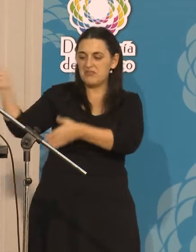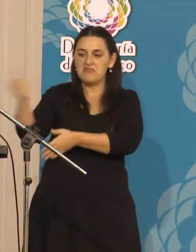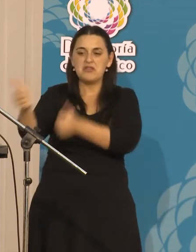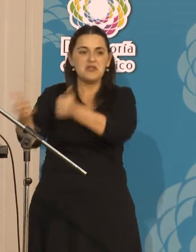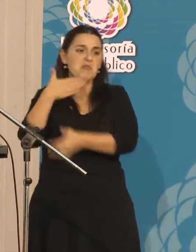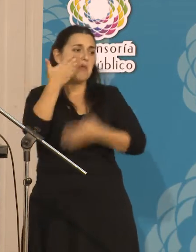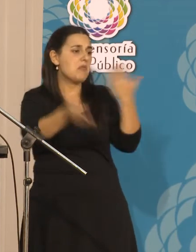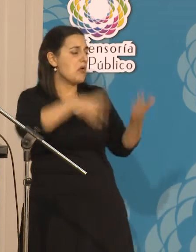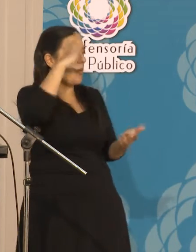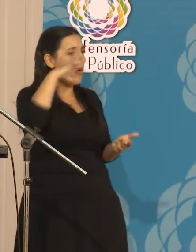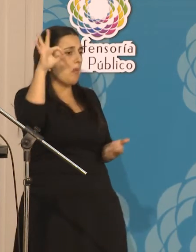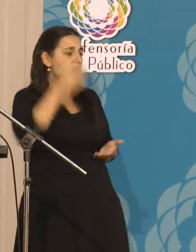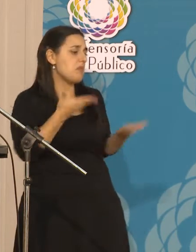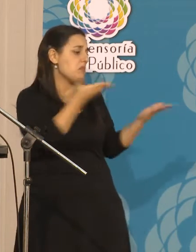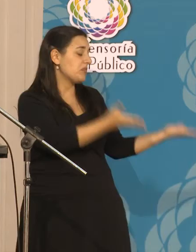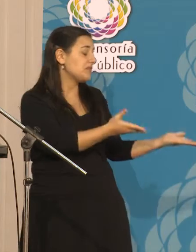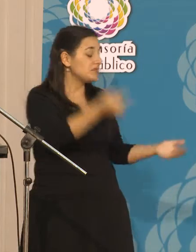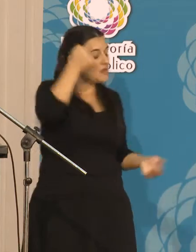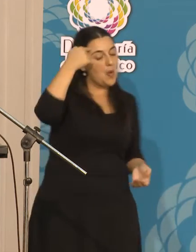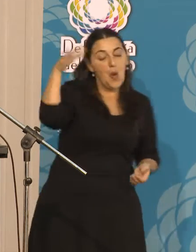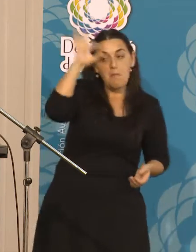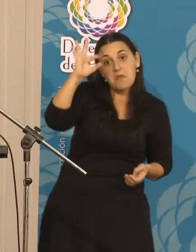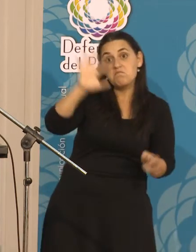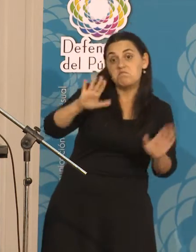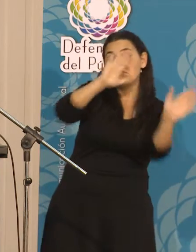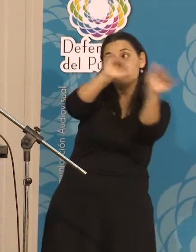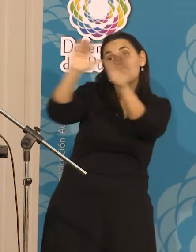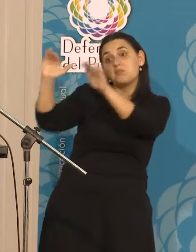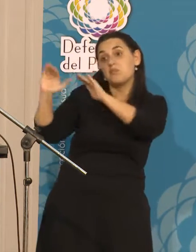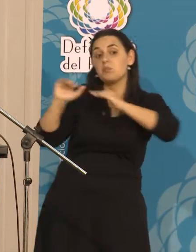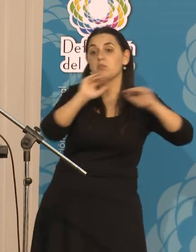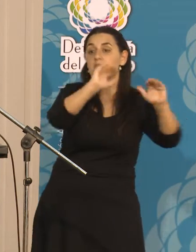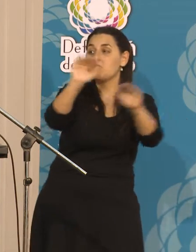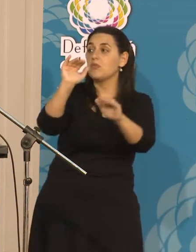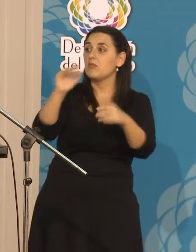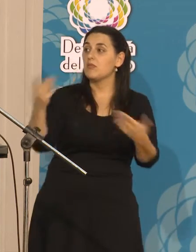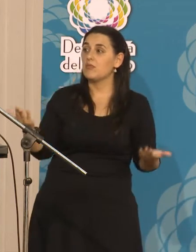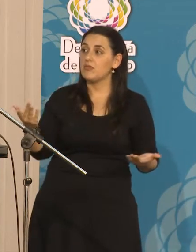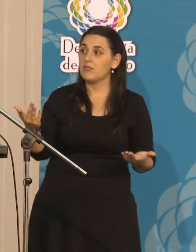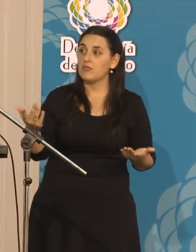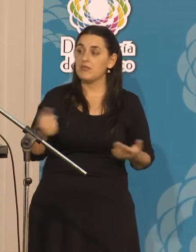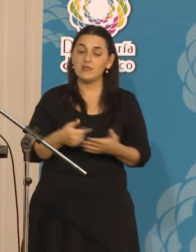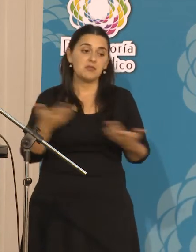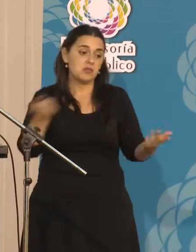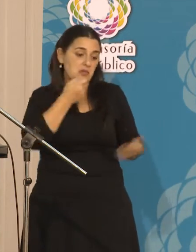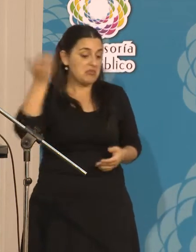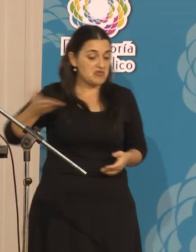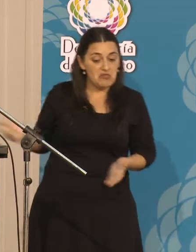La verdad que me represento en muchas expresiones, en muchas ideas de los que venían manifestando los distintos oradores.